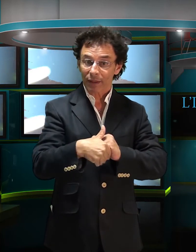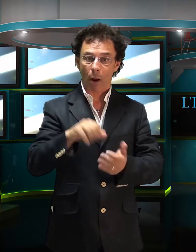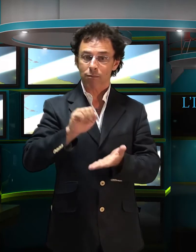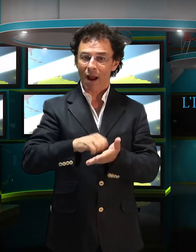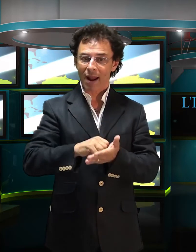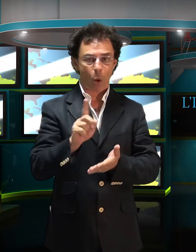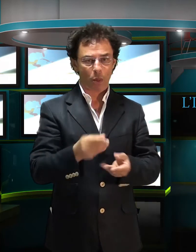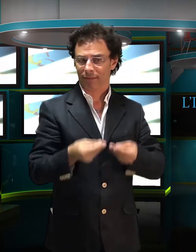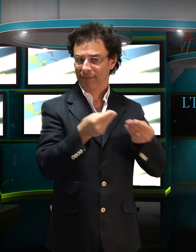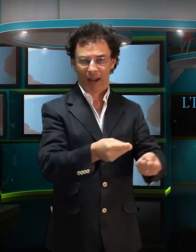non concede il mutuo.